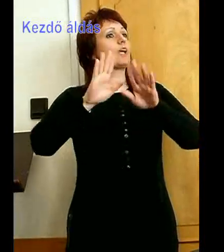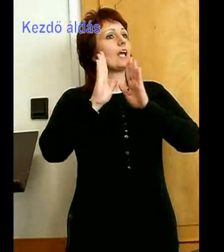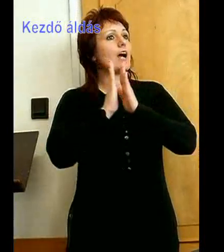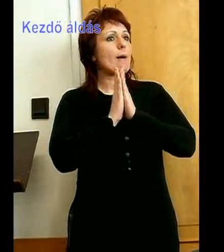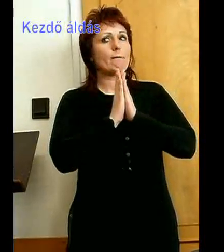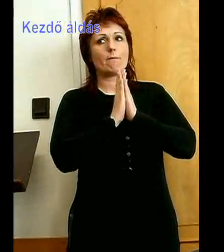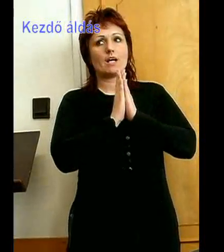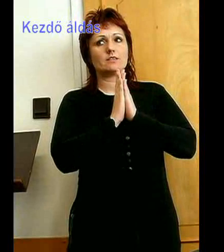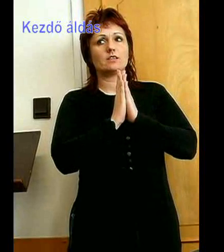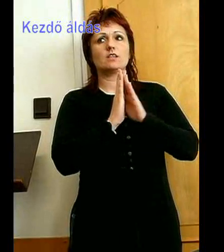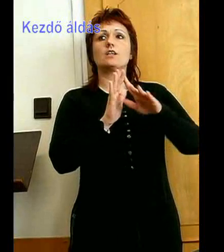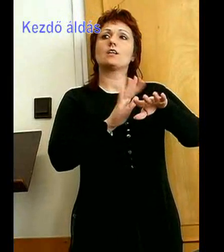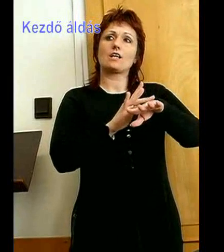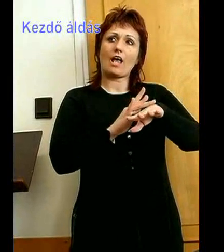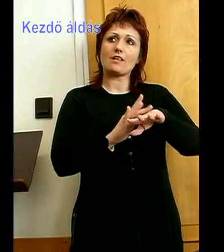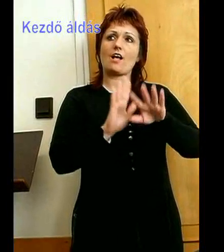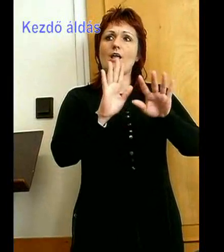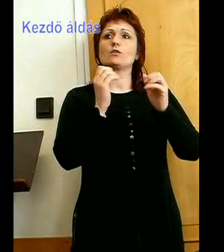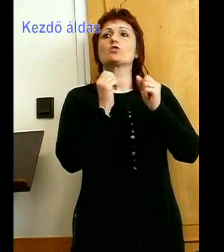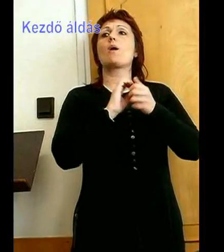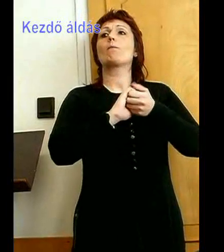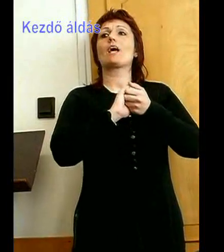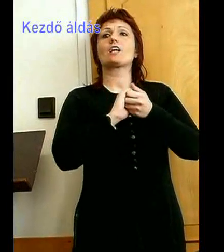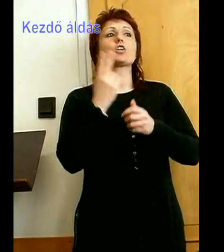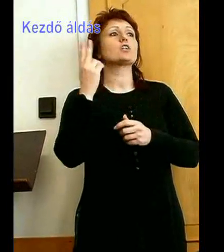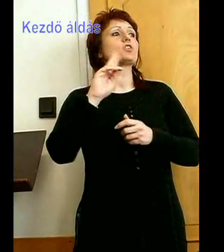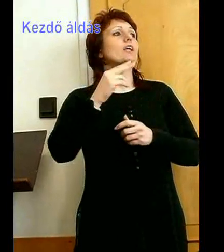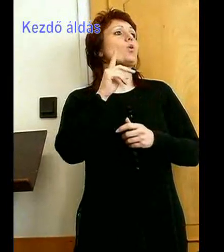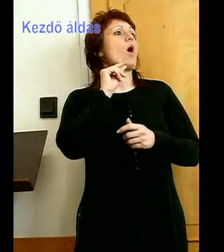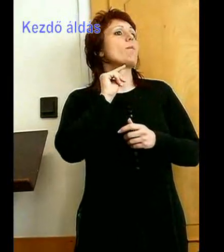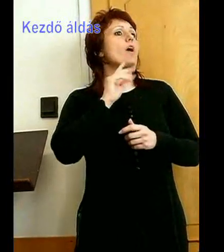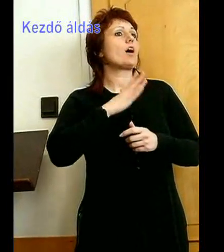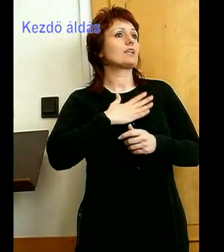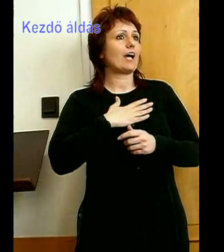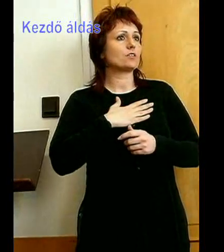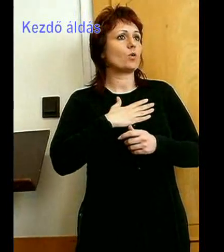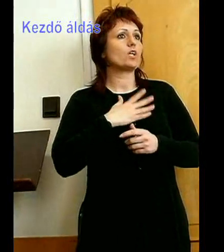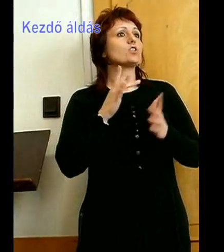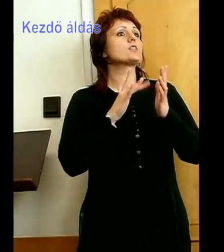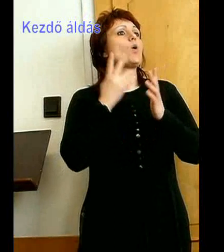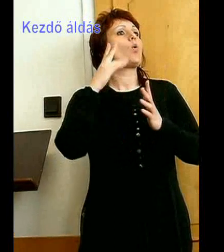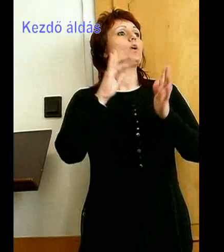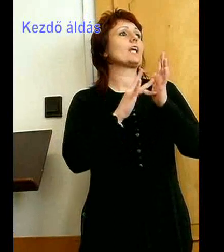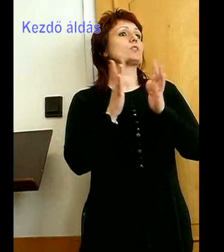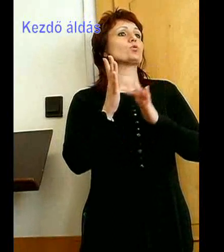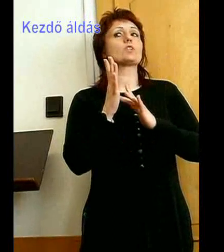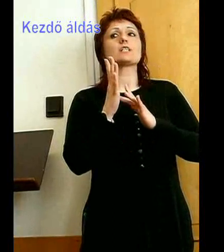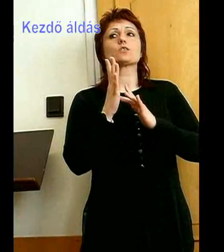Kegyelem néptek és békesség Istentől, ami atyántól, és az új Jézus Krisztustól. Amen.